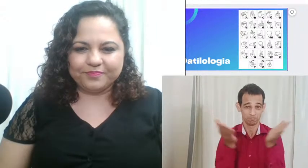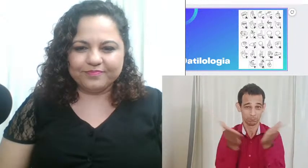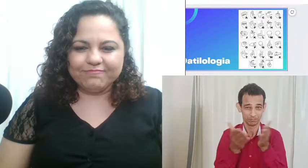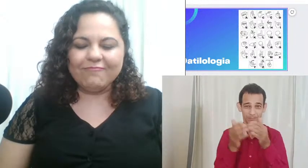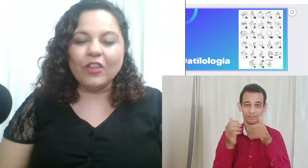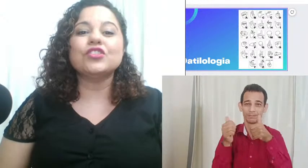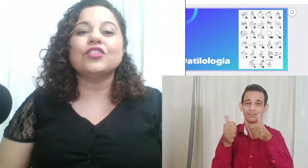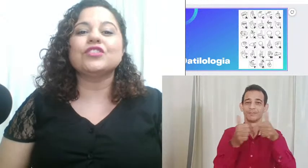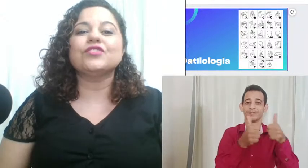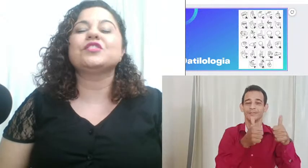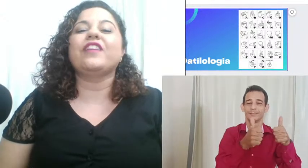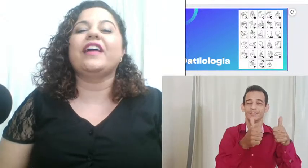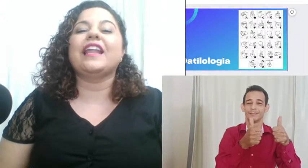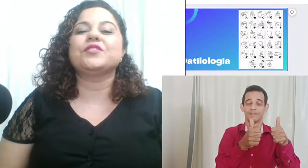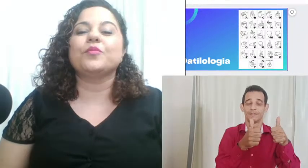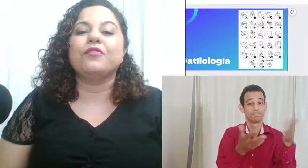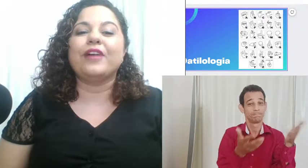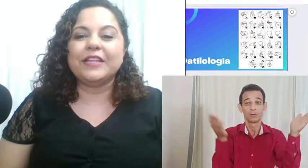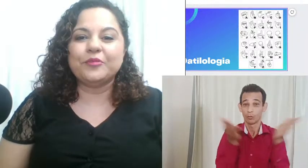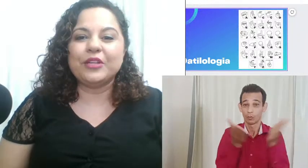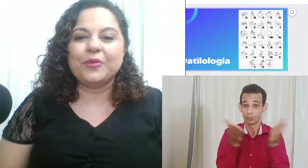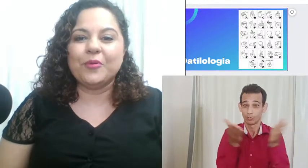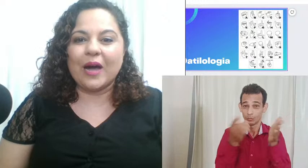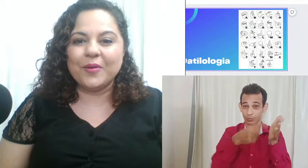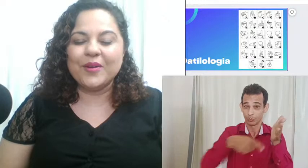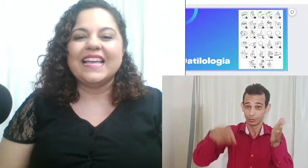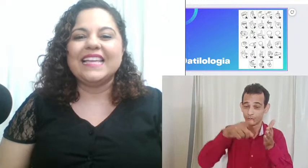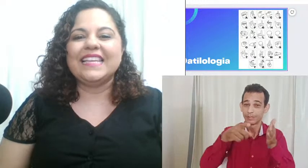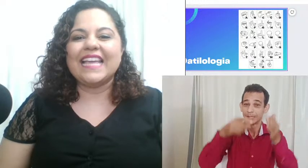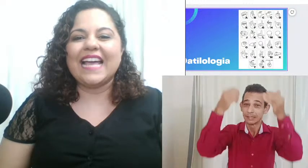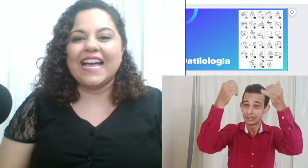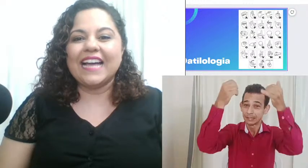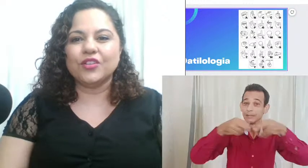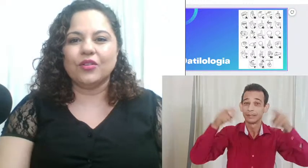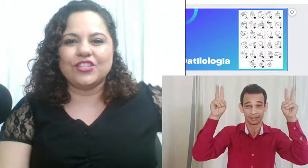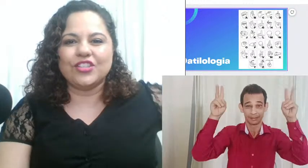Hoje nós vamos falar sobre o alfabeto manual e a datilologia.